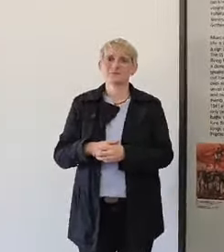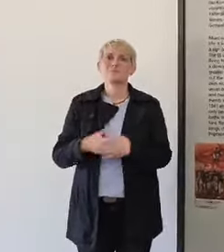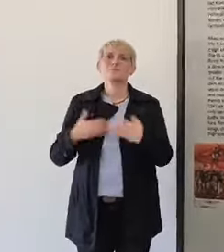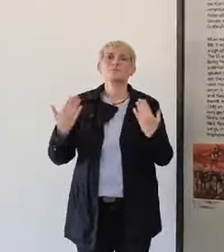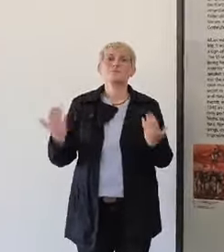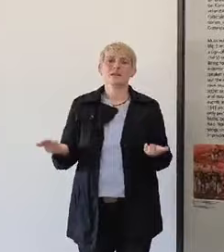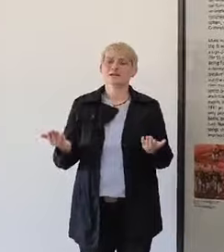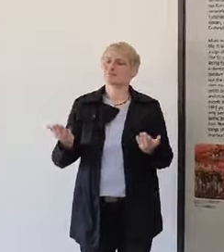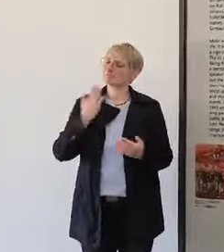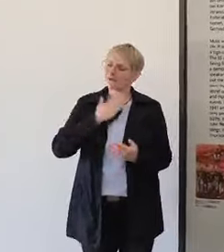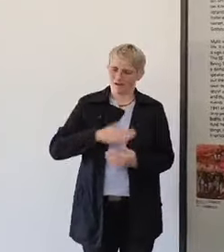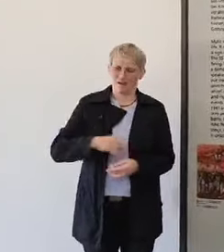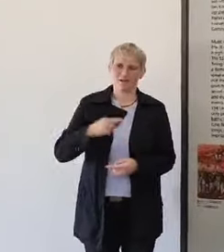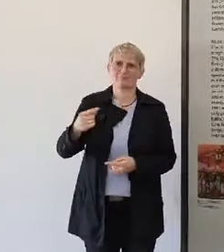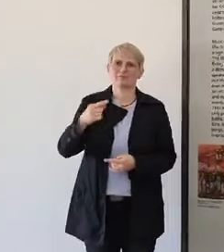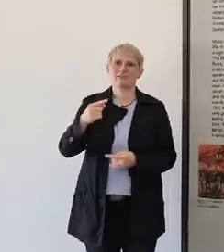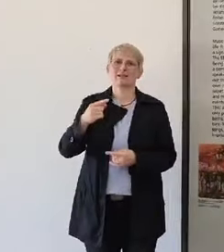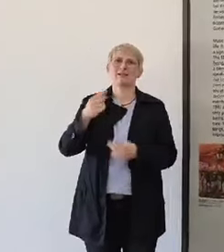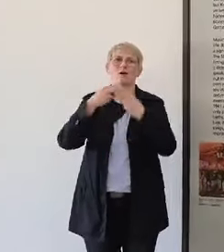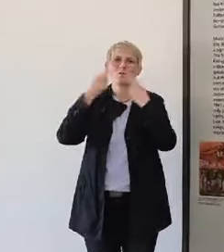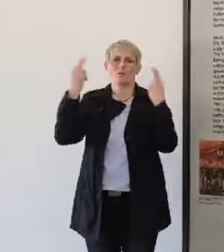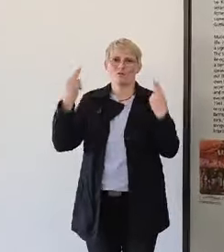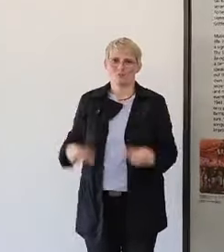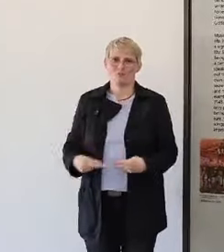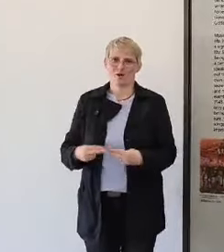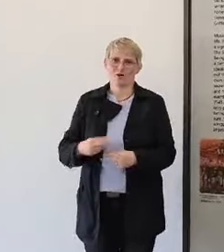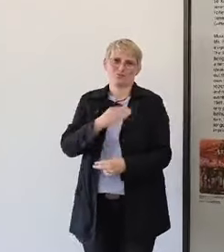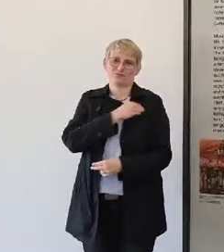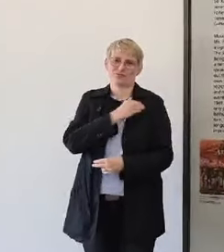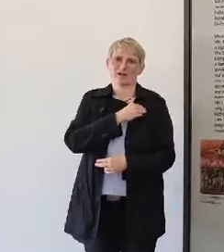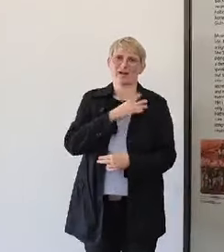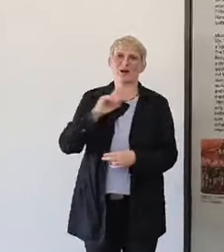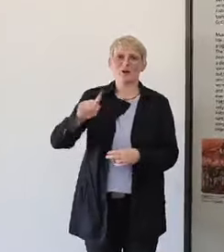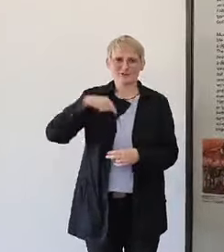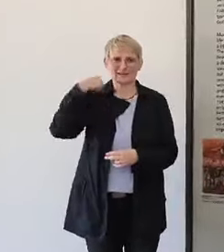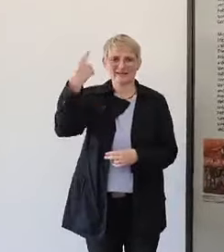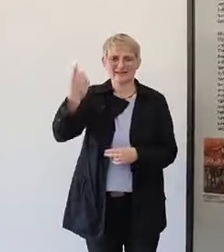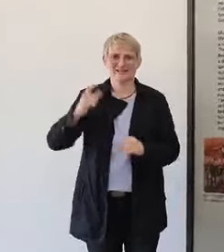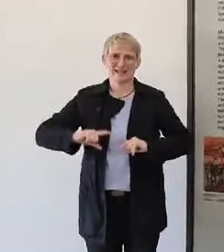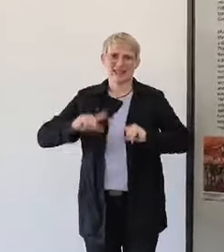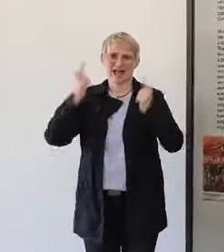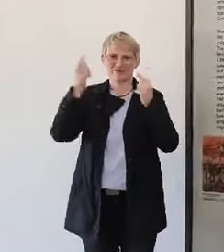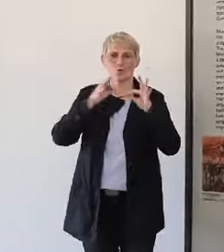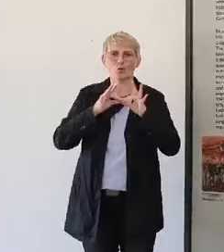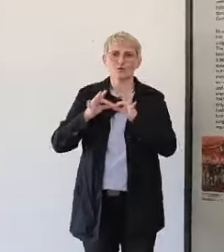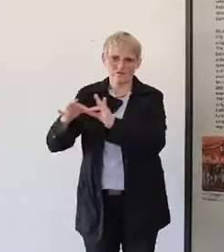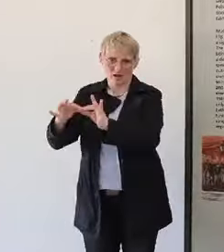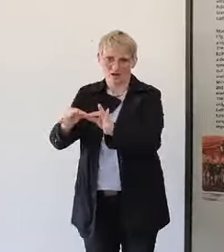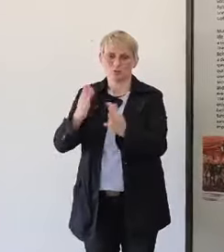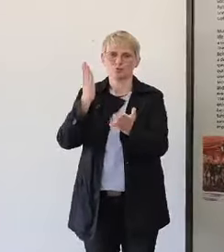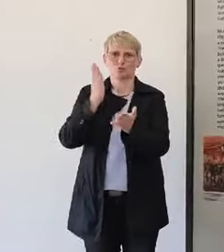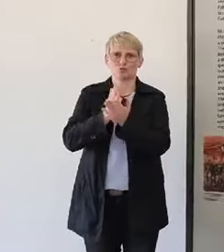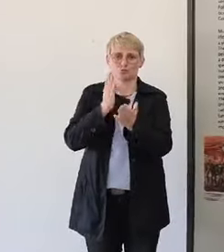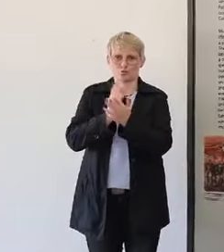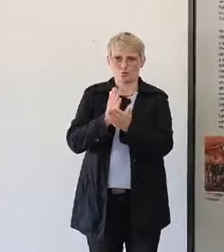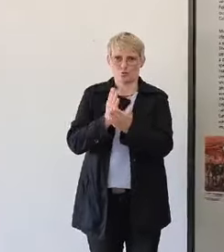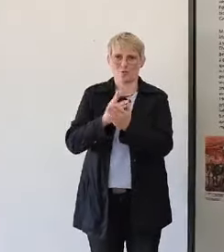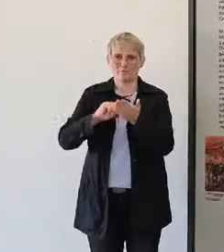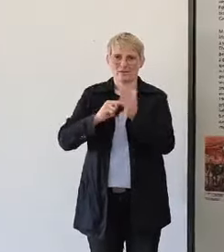gerne auf unserer Website. Wir haben auch den nächsten Live-Rundgang schon geplant, am Dienstag um 16 Uhr